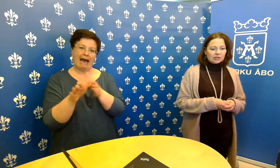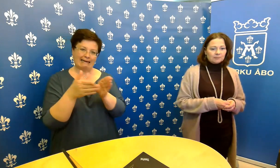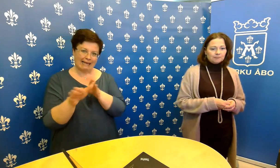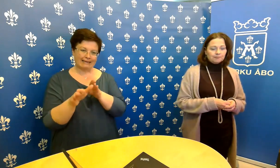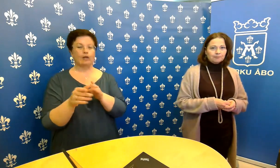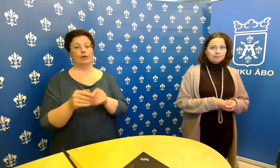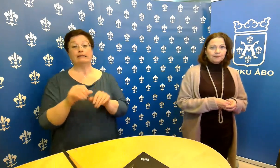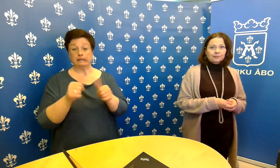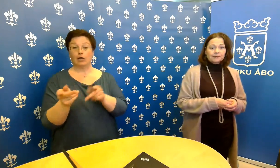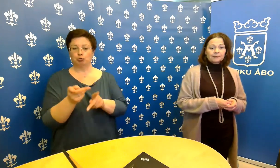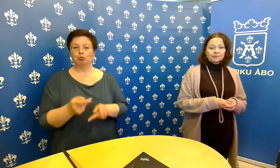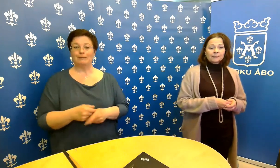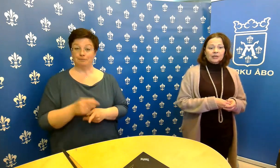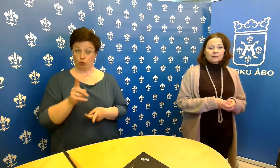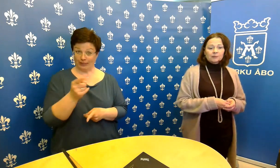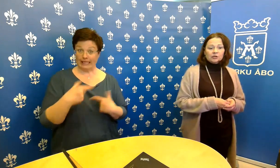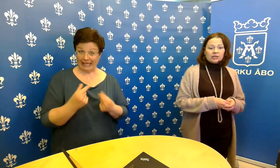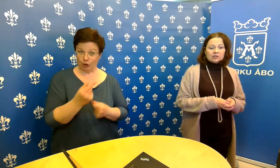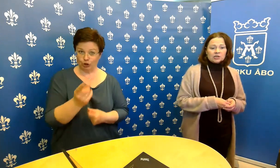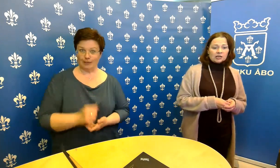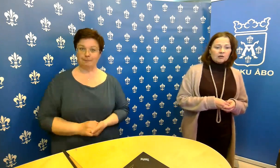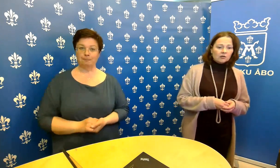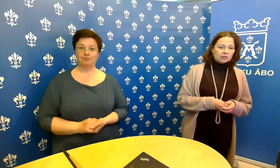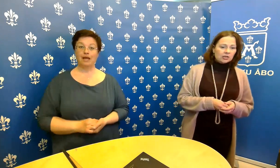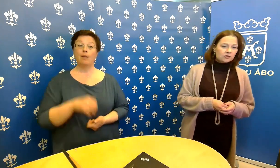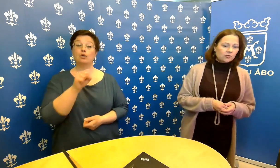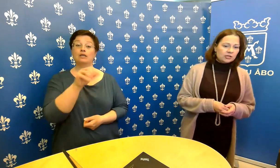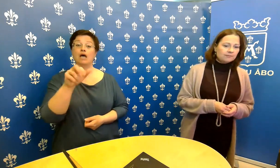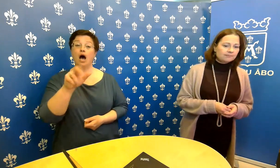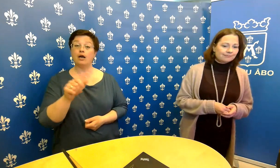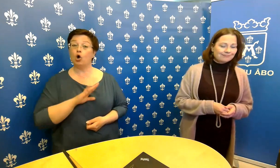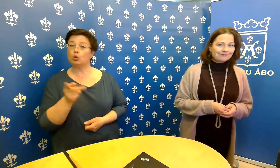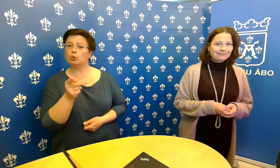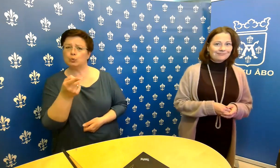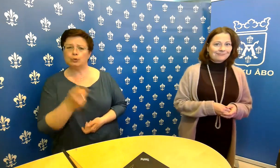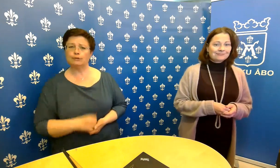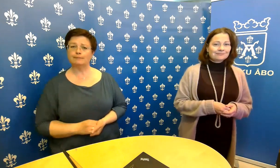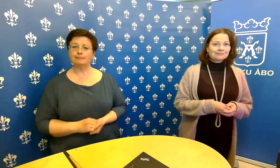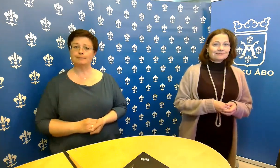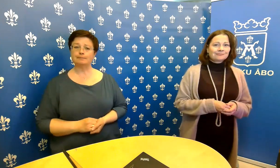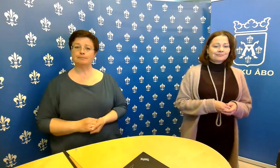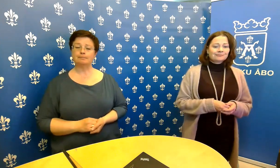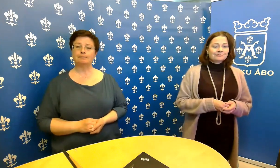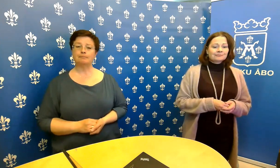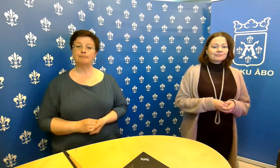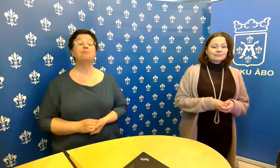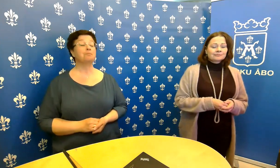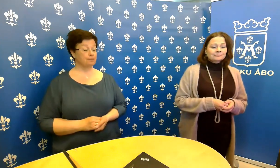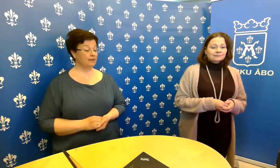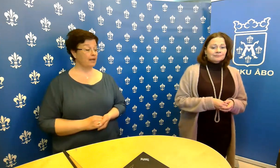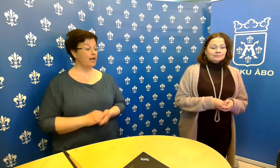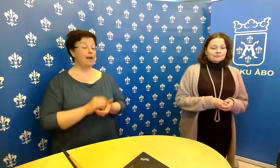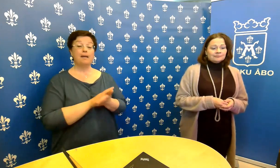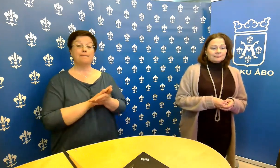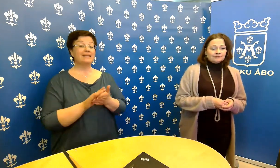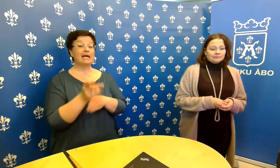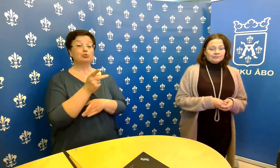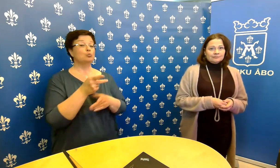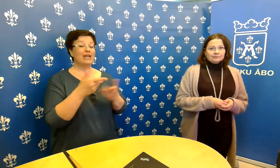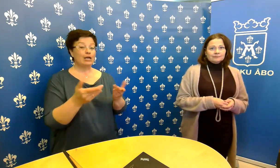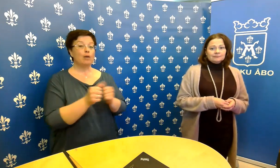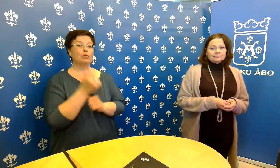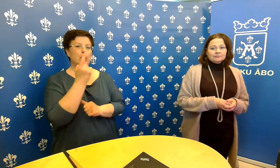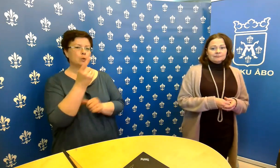kiinnostaa. Mutta kiitos Saara. Onko siellä kysymyksiä? Minna täällä ei ole kysymystä, mutta yksi